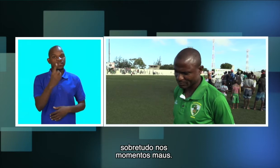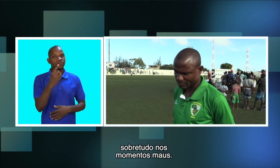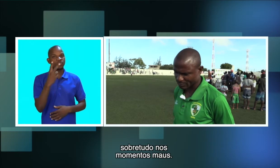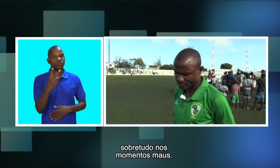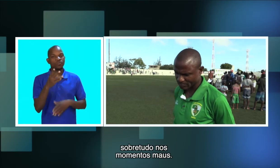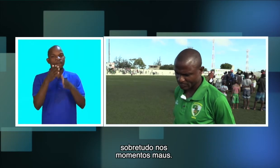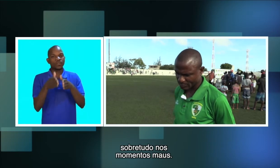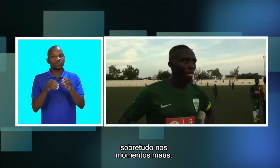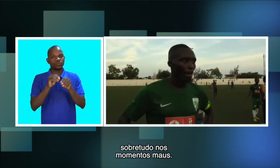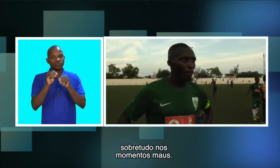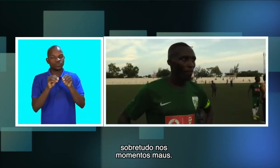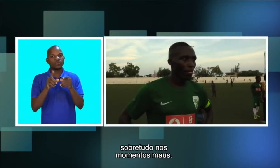nos momentos maus.